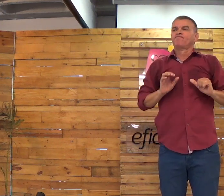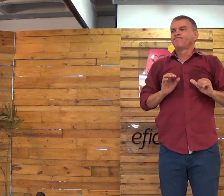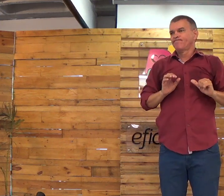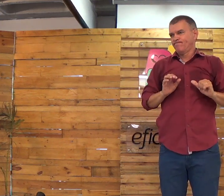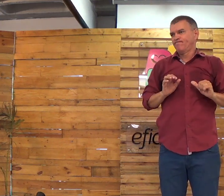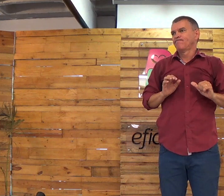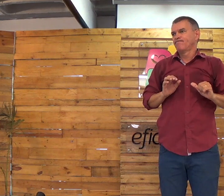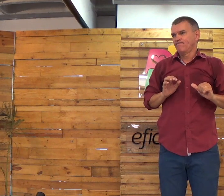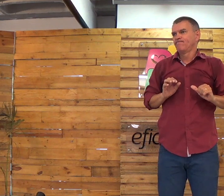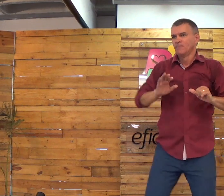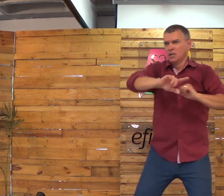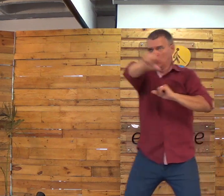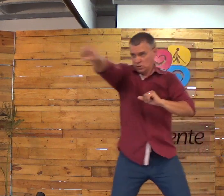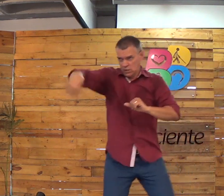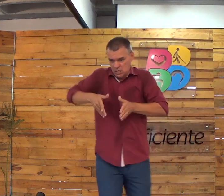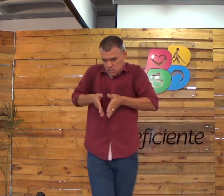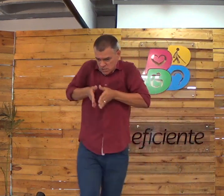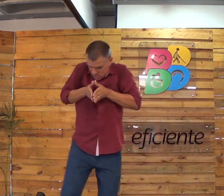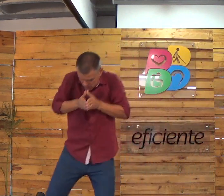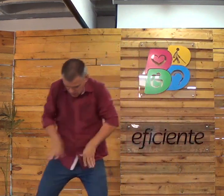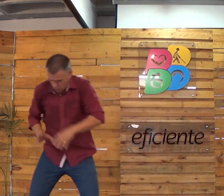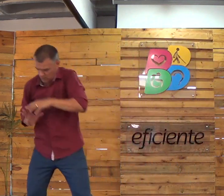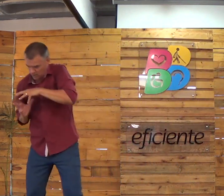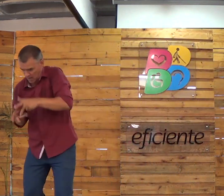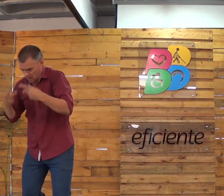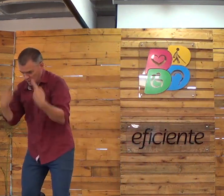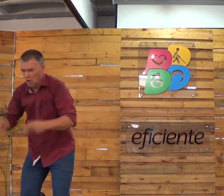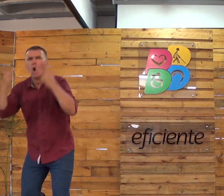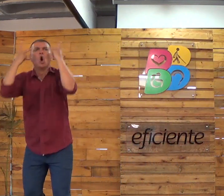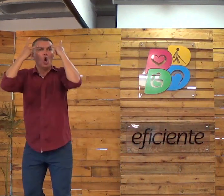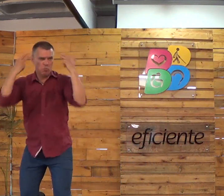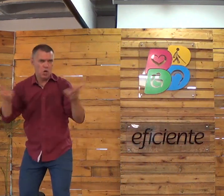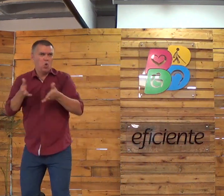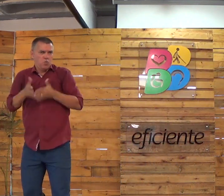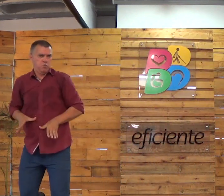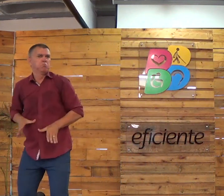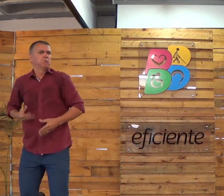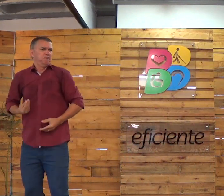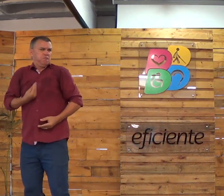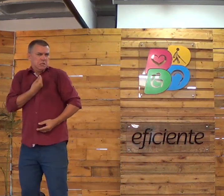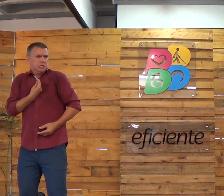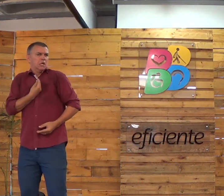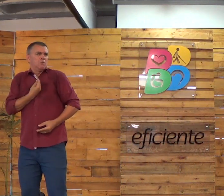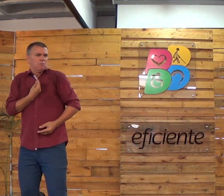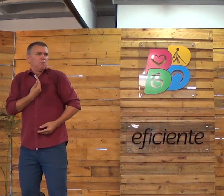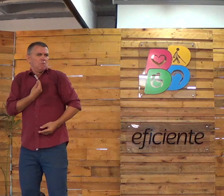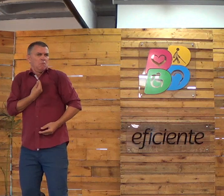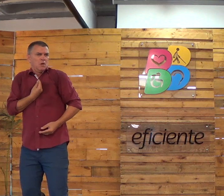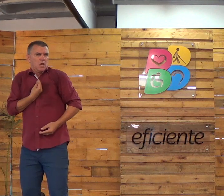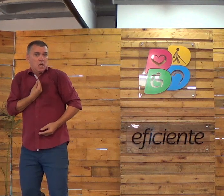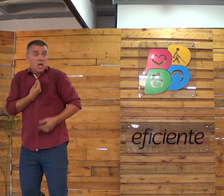É o único lugar que tem vida eterna. Porque você nasce, você é do mundo. Ok? É normal. Todo mundo nasce da mãe.